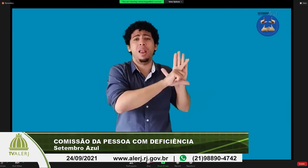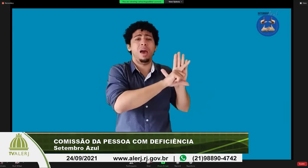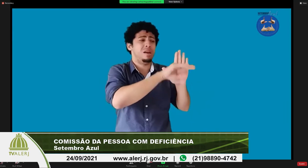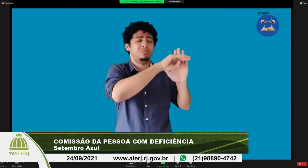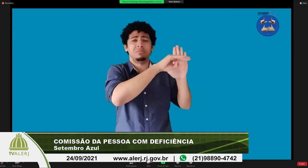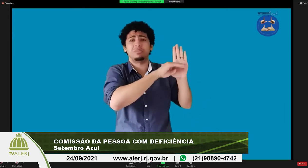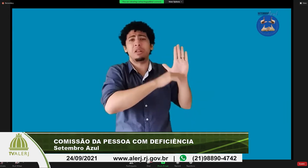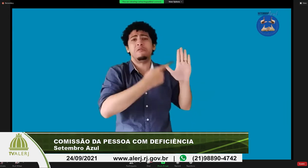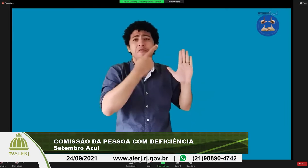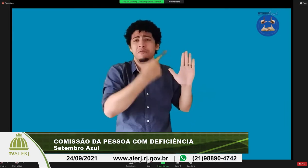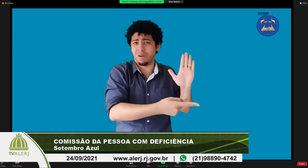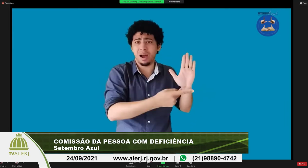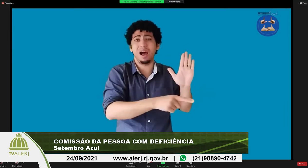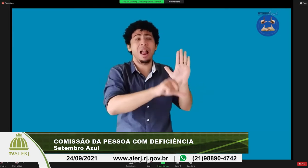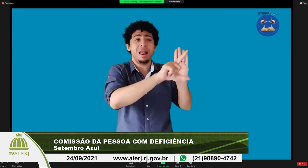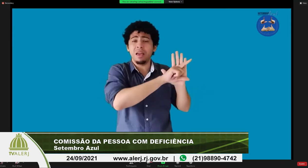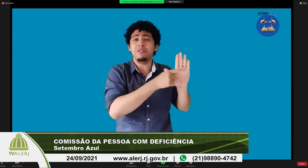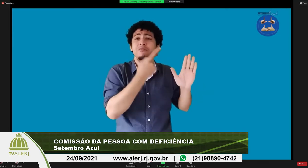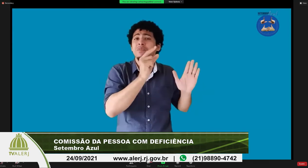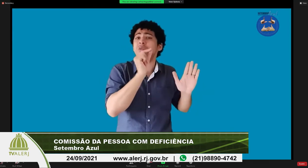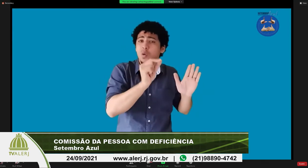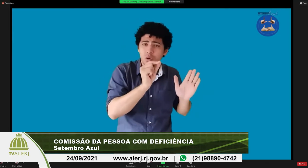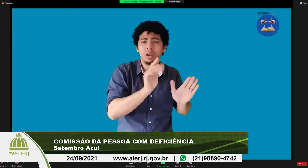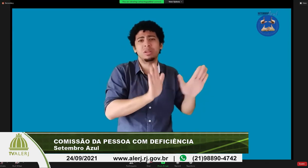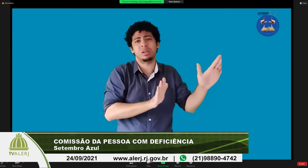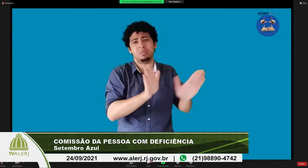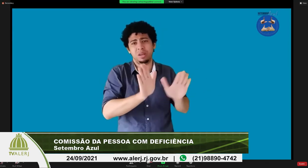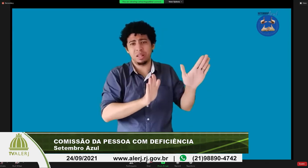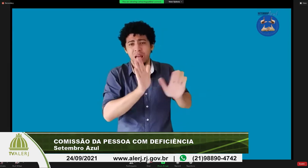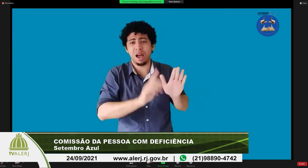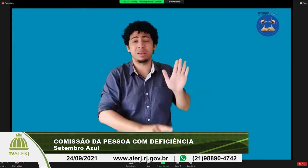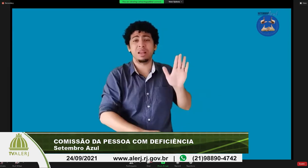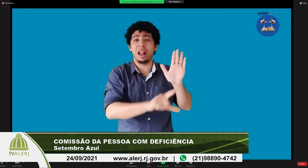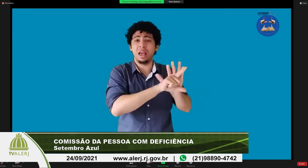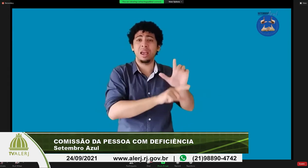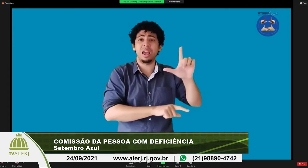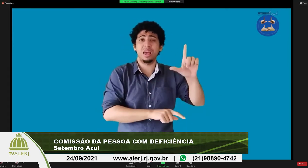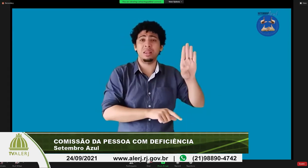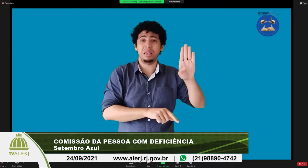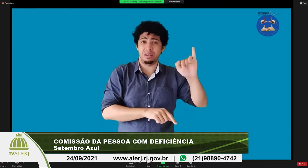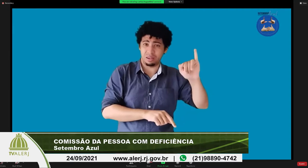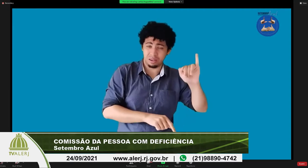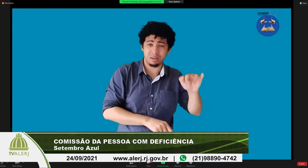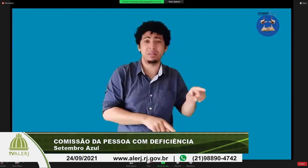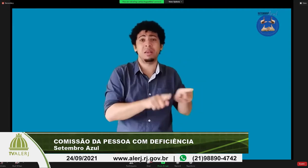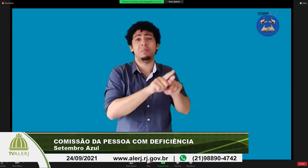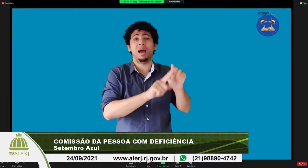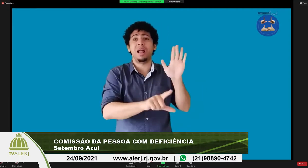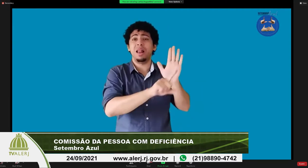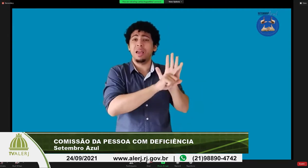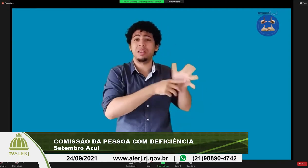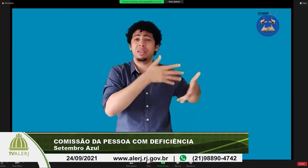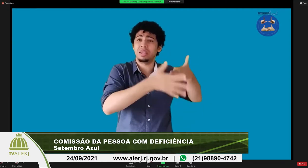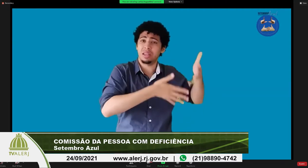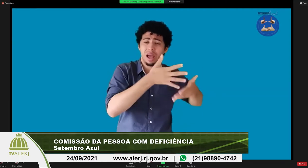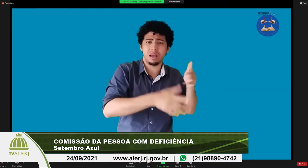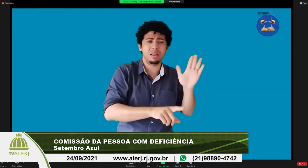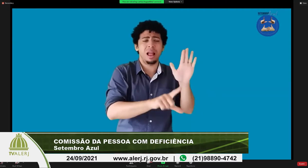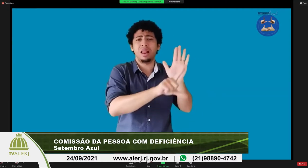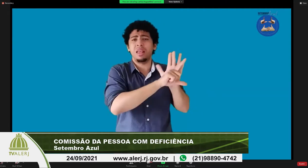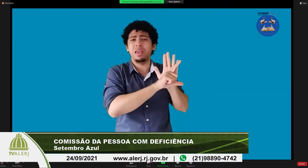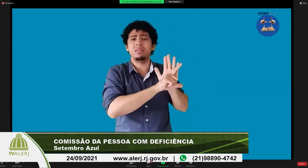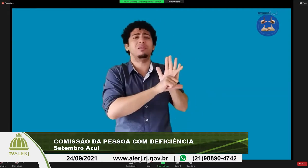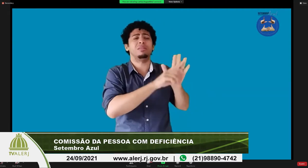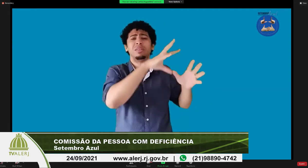eu crio ligado à acessibilidade tem em si a questão da lei a lei de acessibilidade a lei brasileira de inclusão